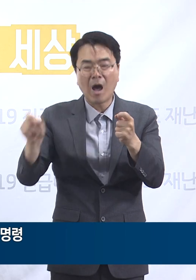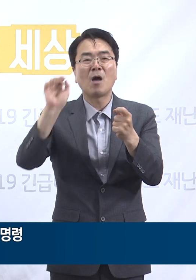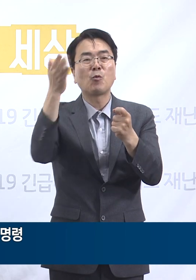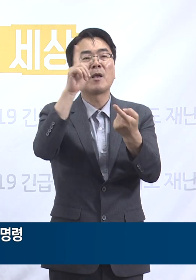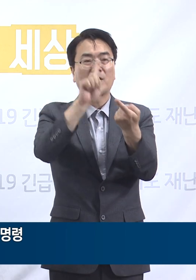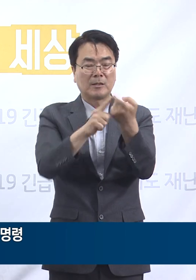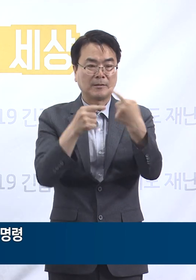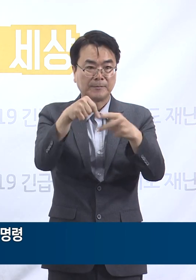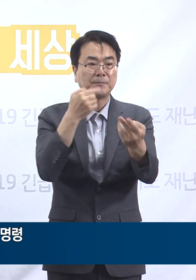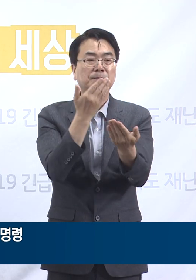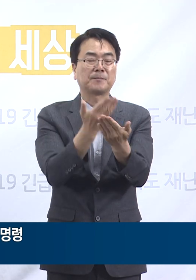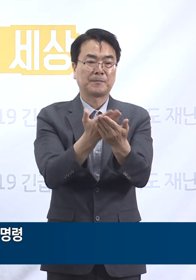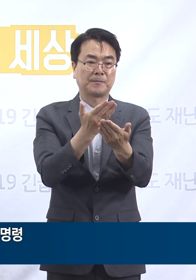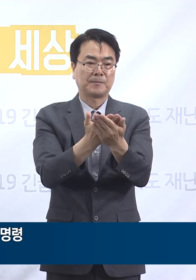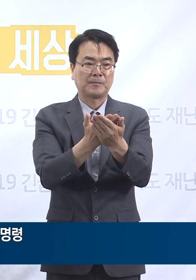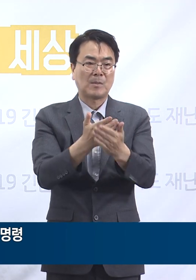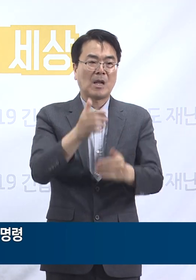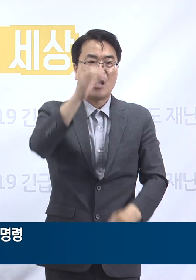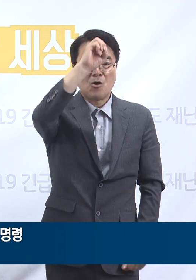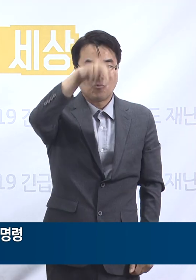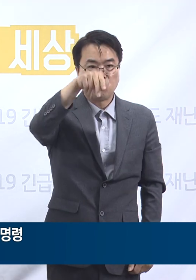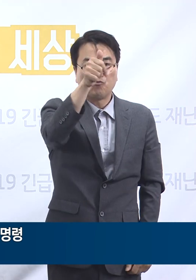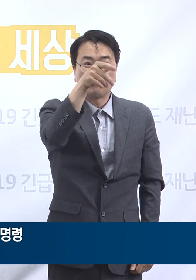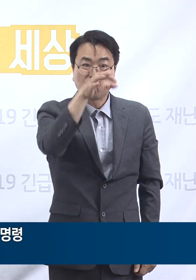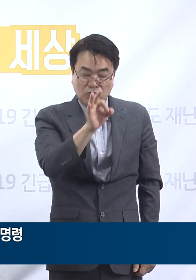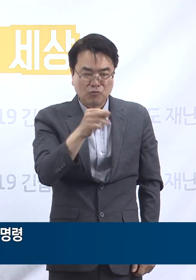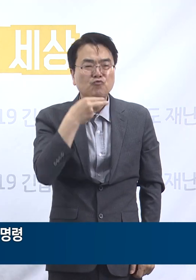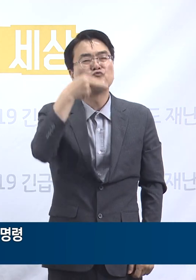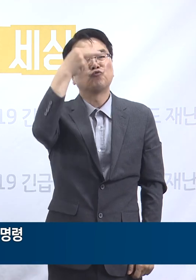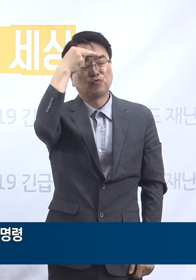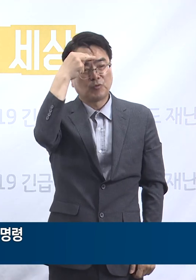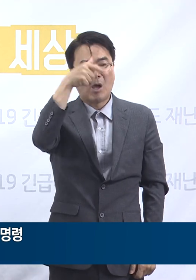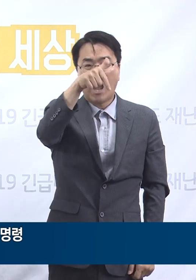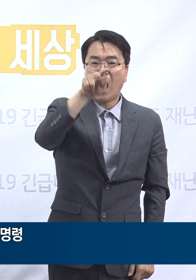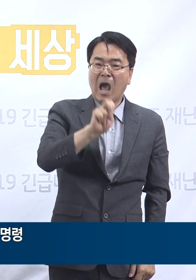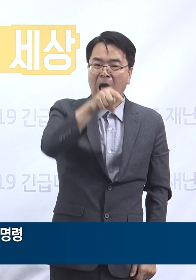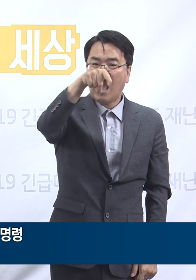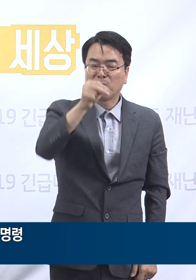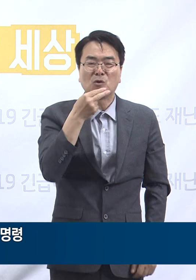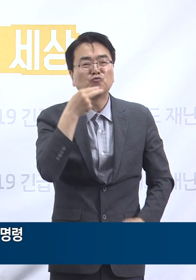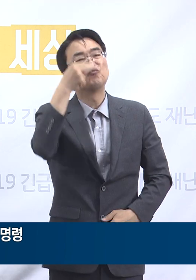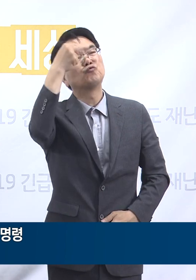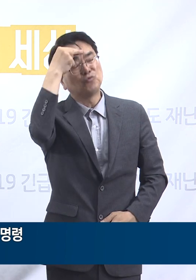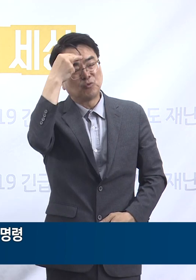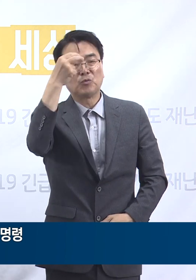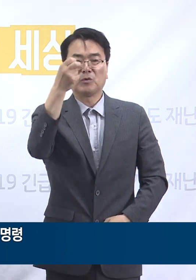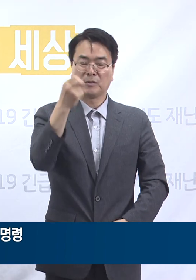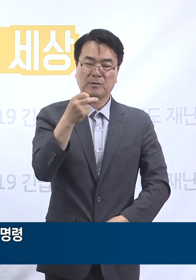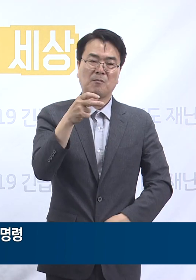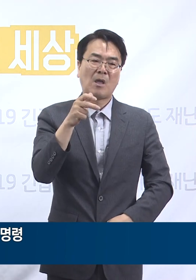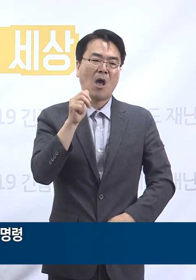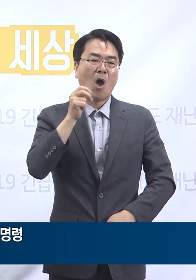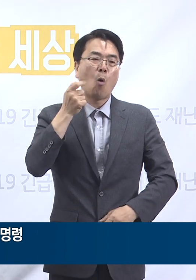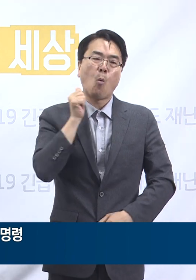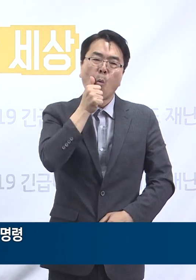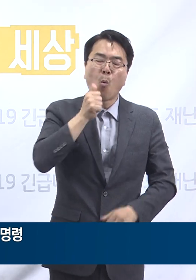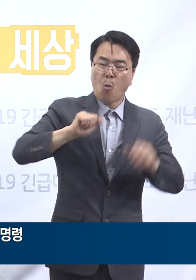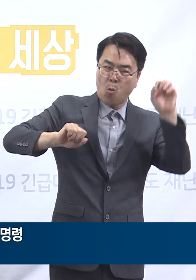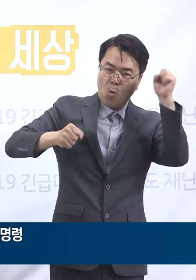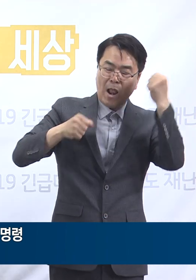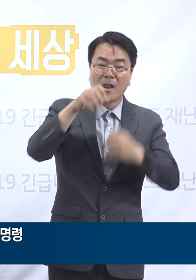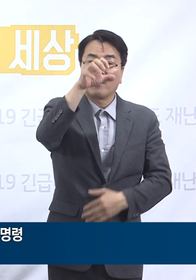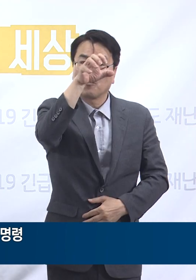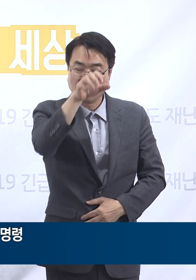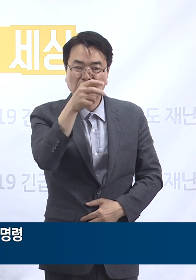대상은 기존 유흥주점 5536곳, 감성주점 133곳, 콜라텍 65곳,